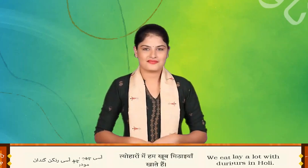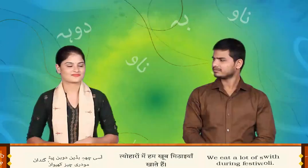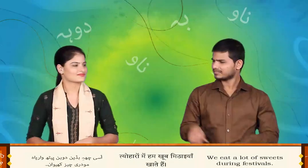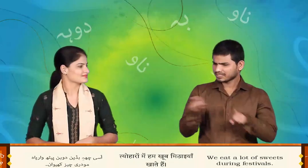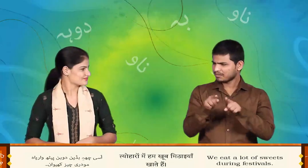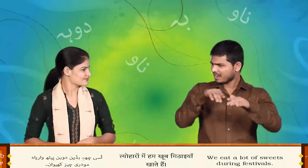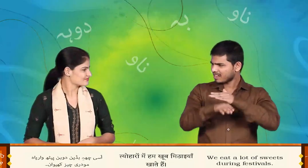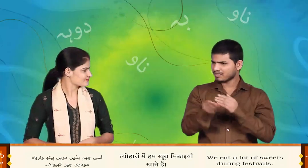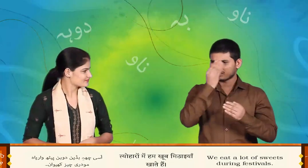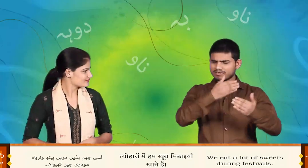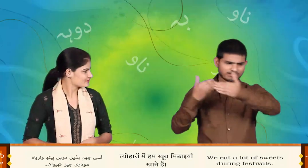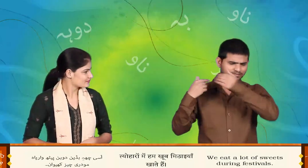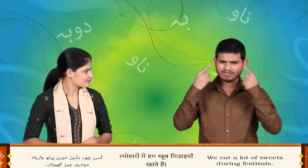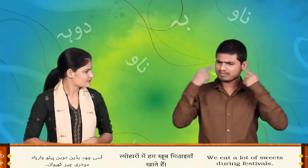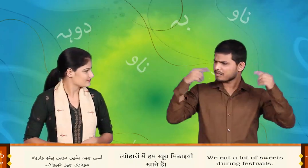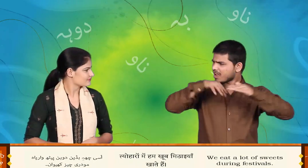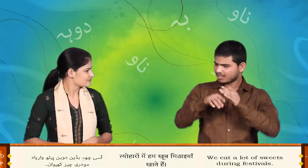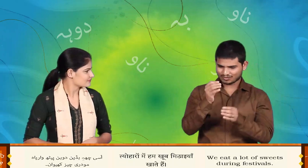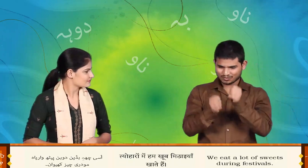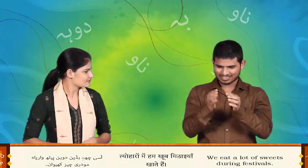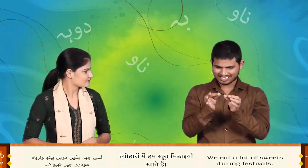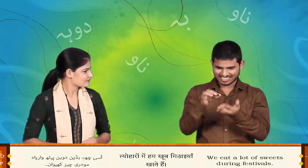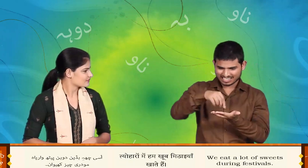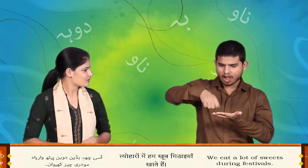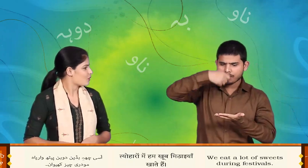ईद पच्छे समनी खास तोर बनावन एवान